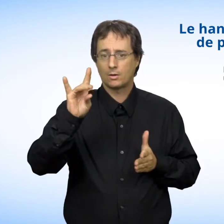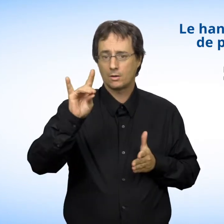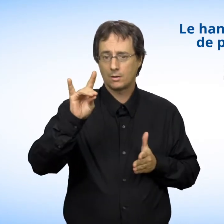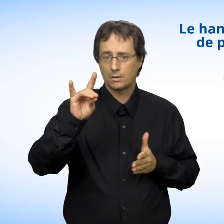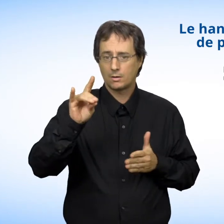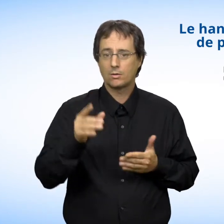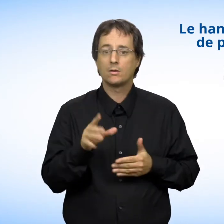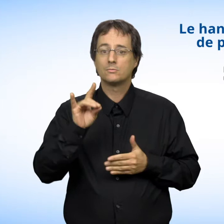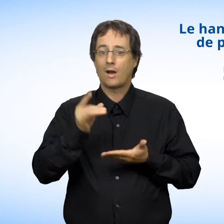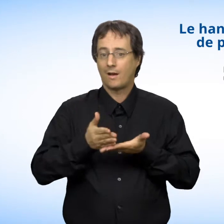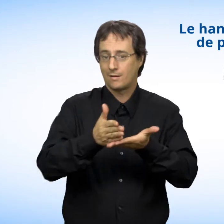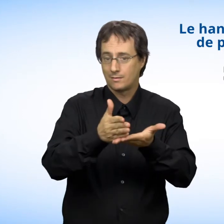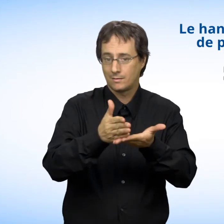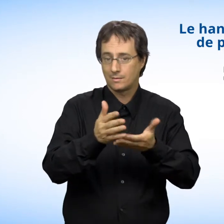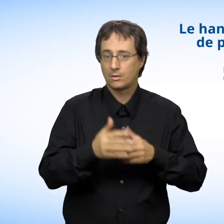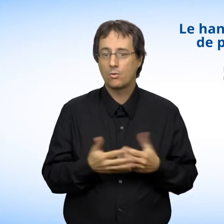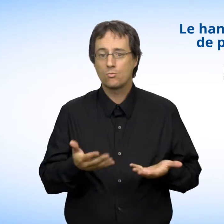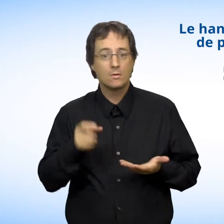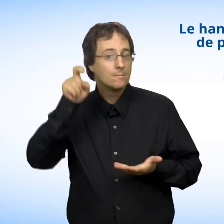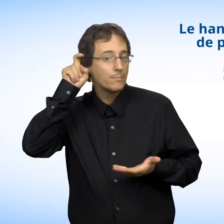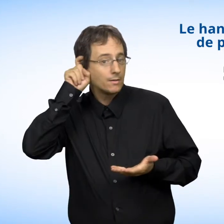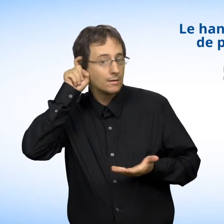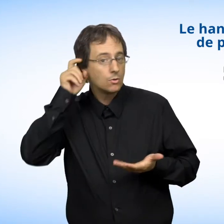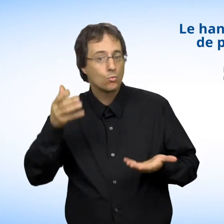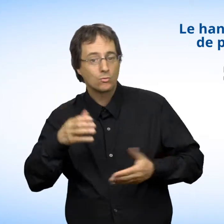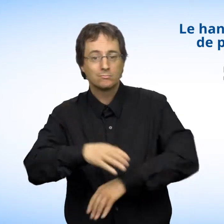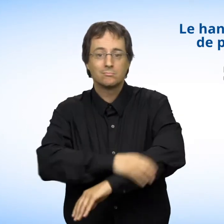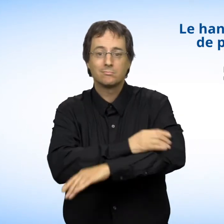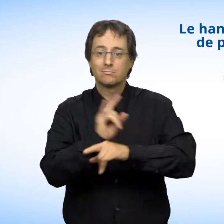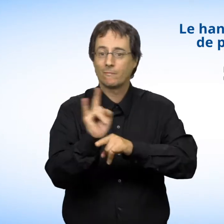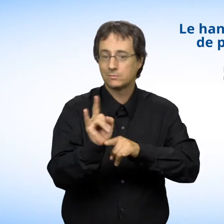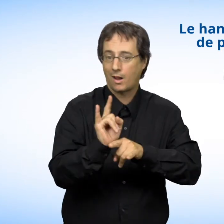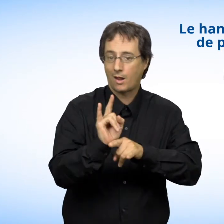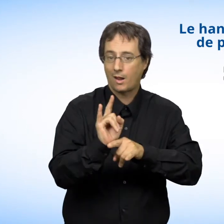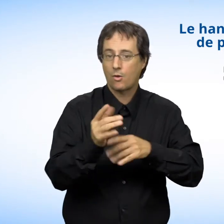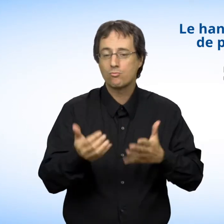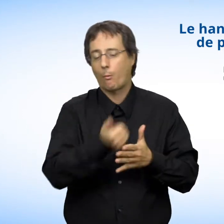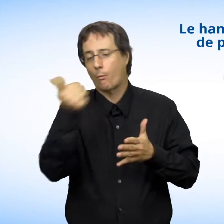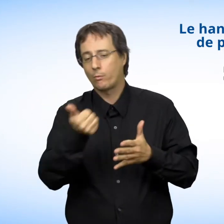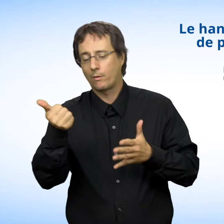chien guide ou chien d'assistance, prothèse, etc.